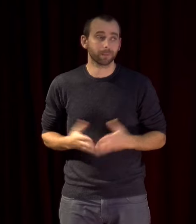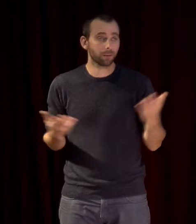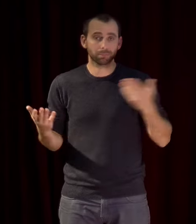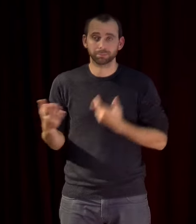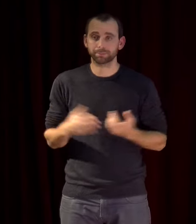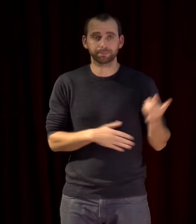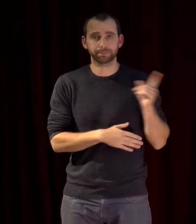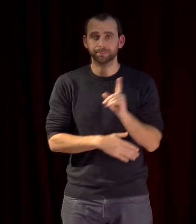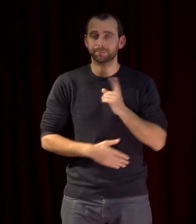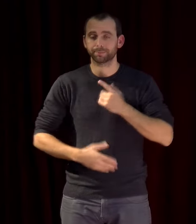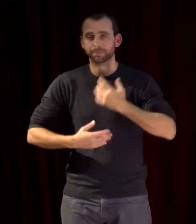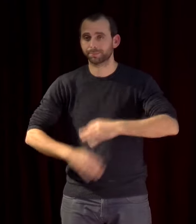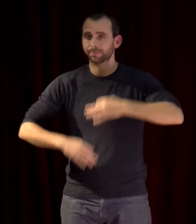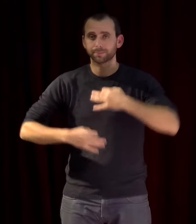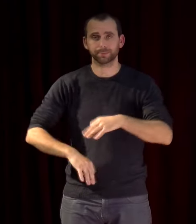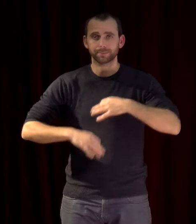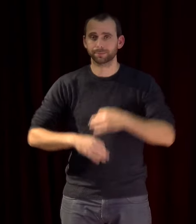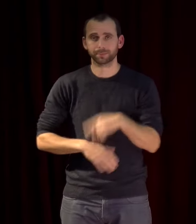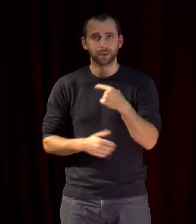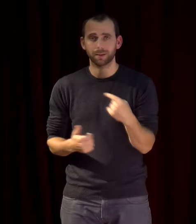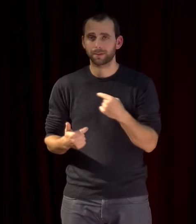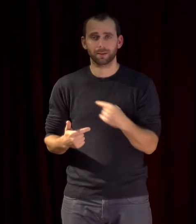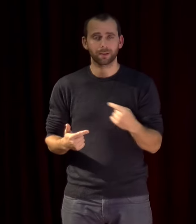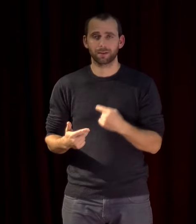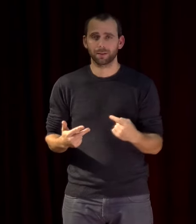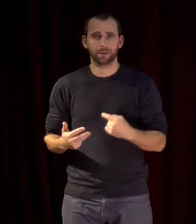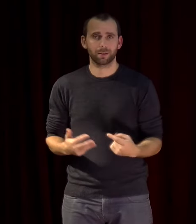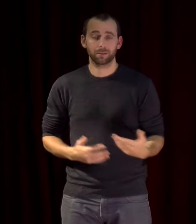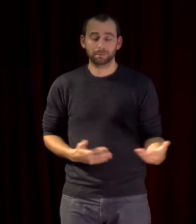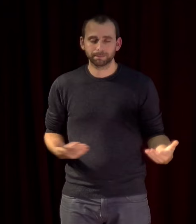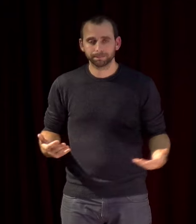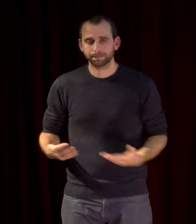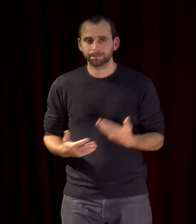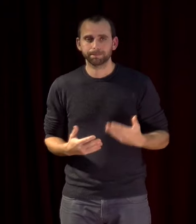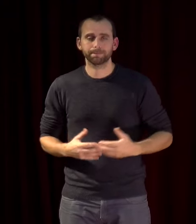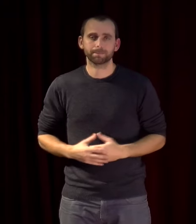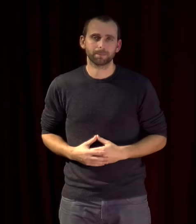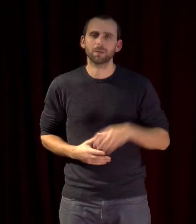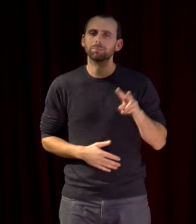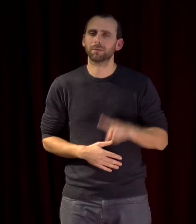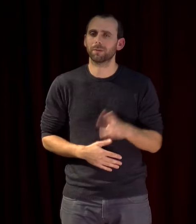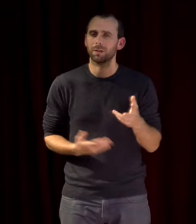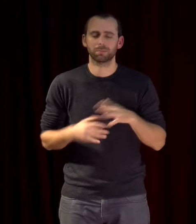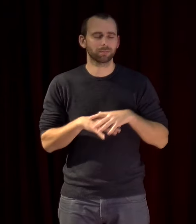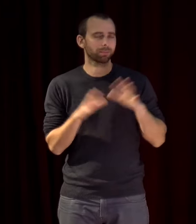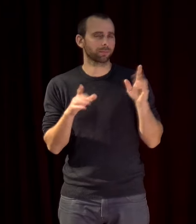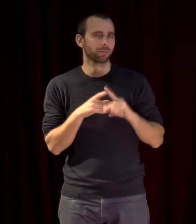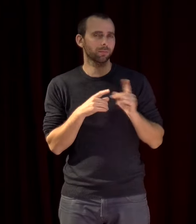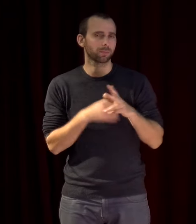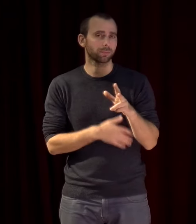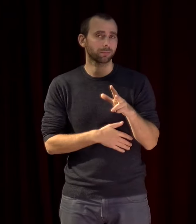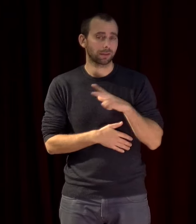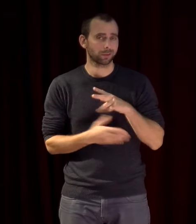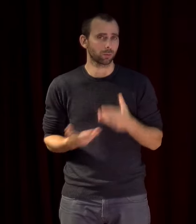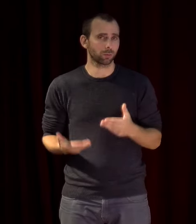des choses négatives mais aujourd'hui je te dis beaucoup de choses qui existent aujourd'hui sont nées il y a 15